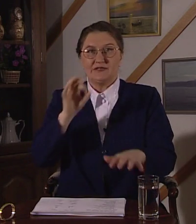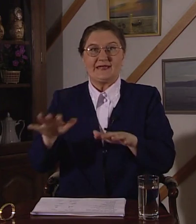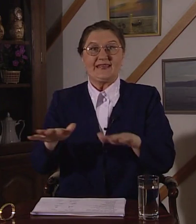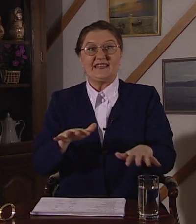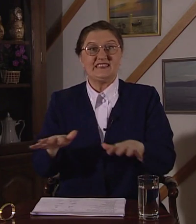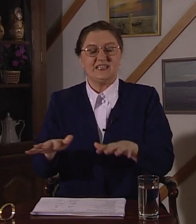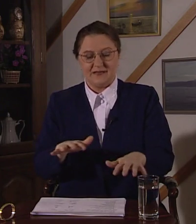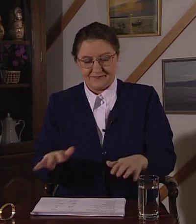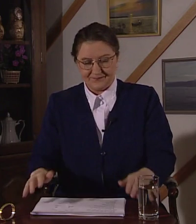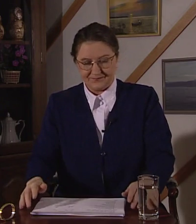Кисель.